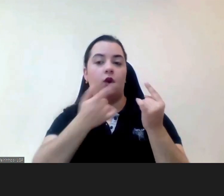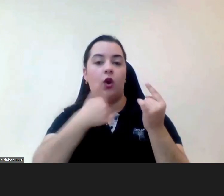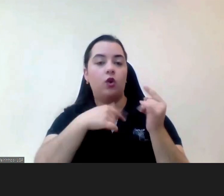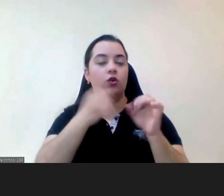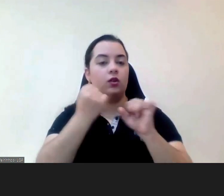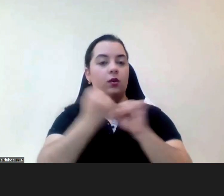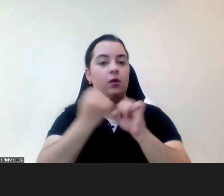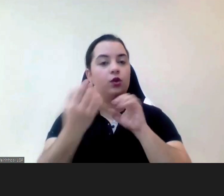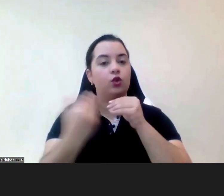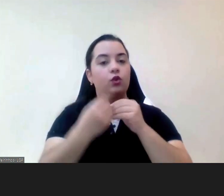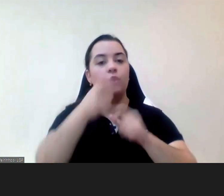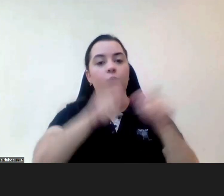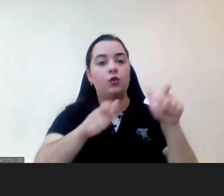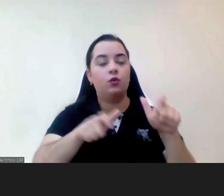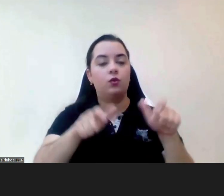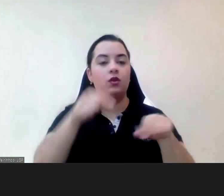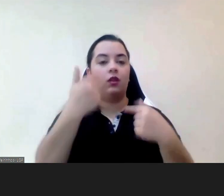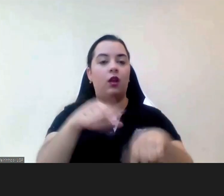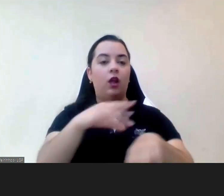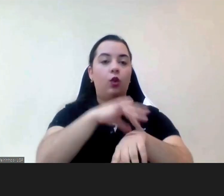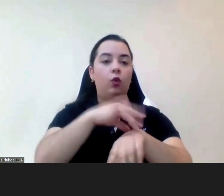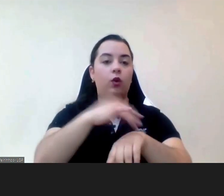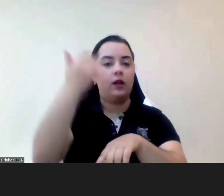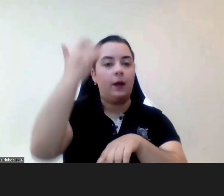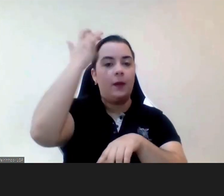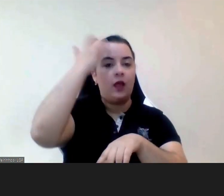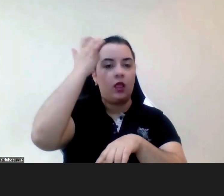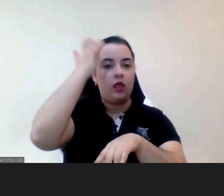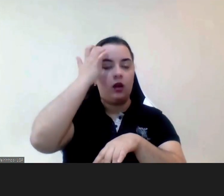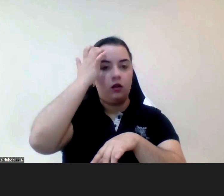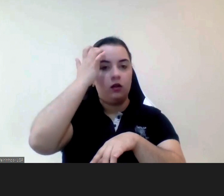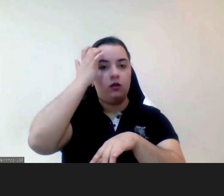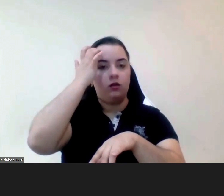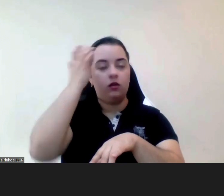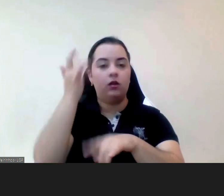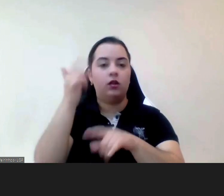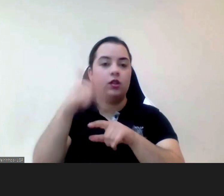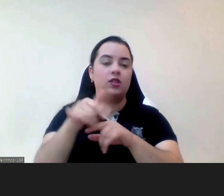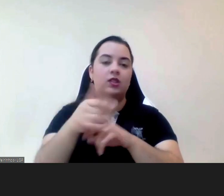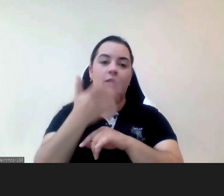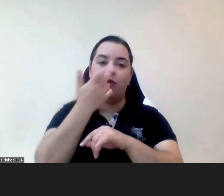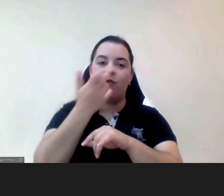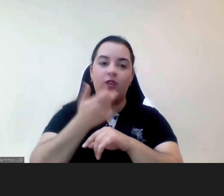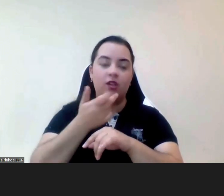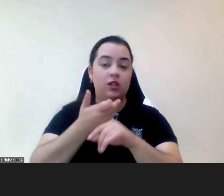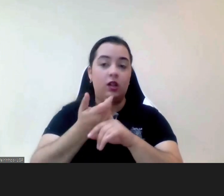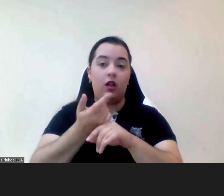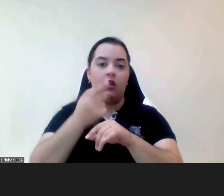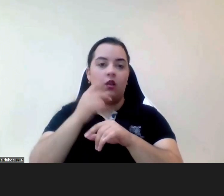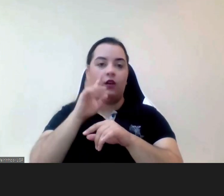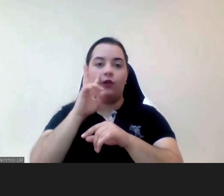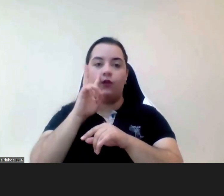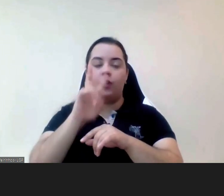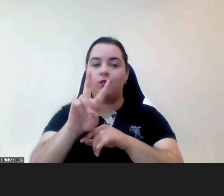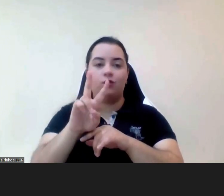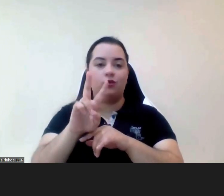e que é também aqui uma vulnerabilidade muito presente no nosso dia-a-dia que é muito transversal quer a